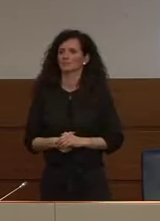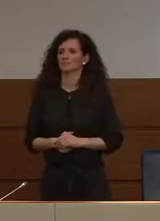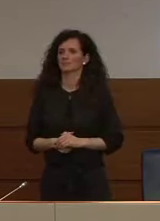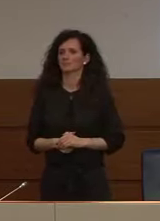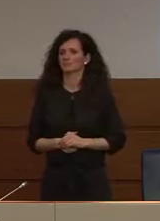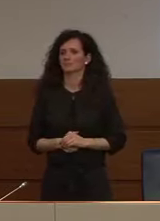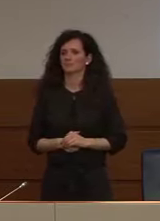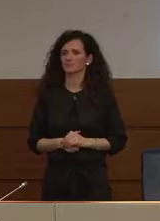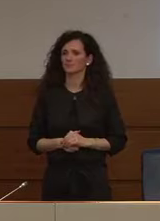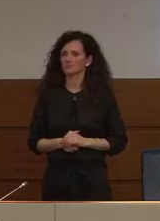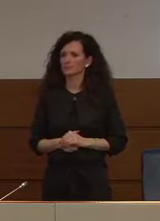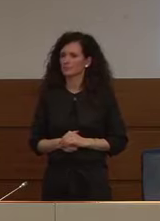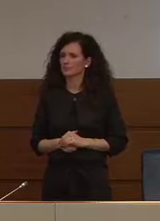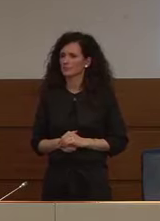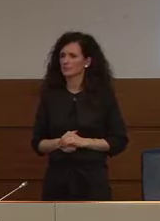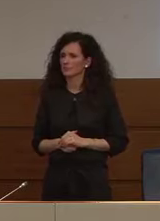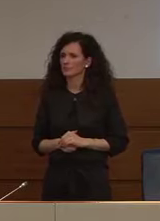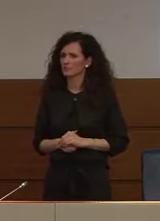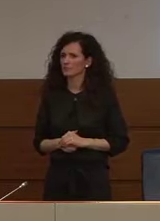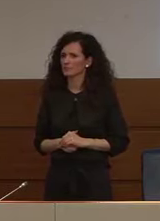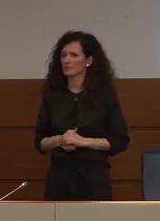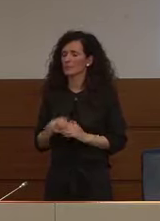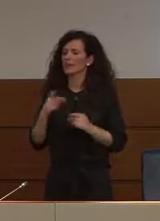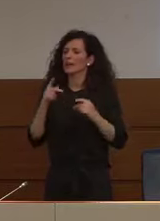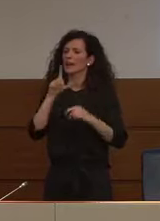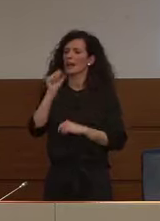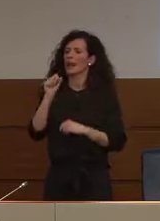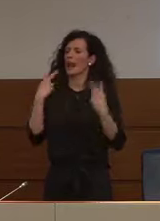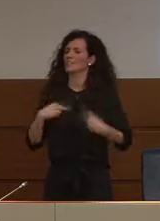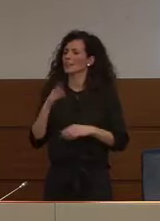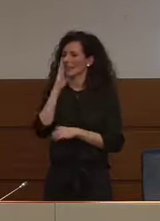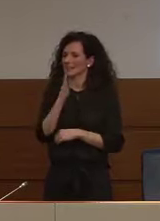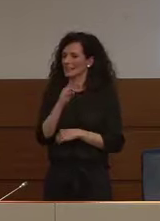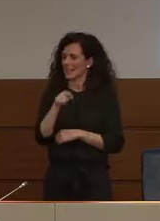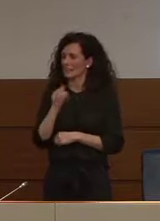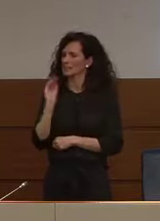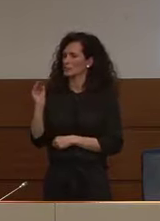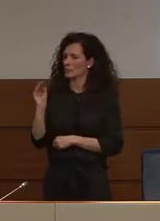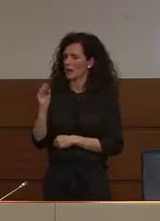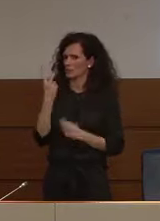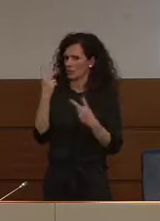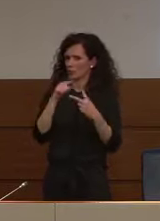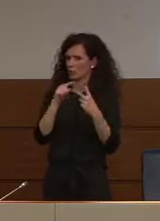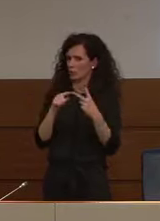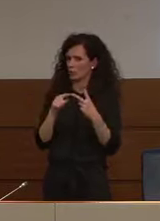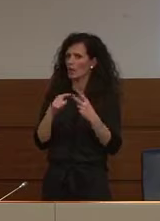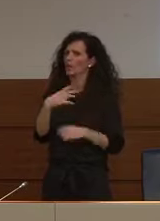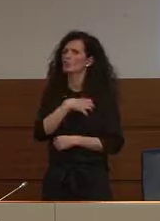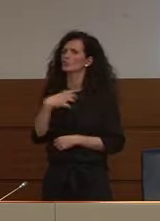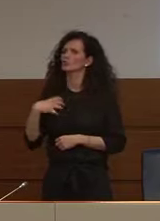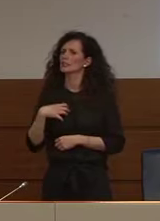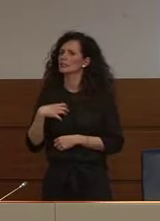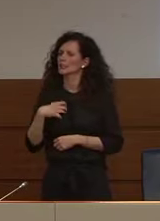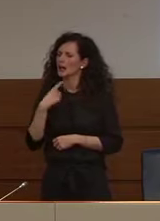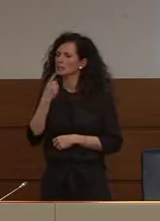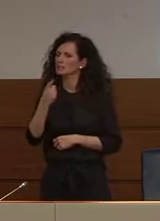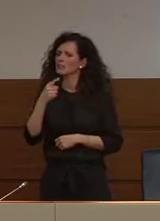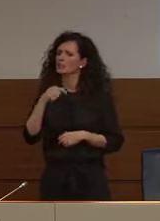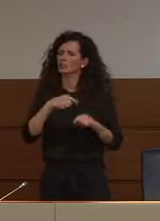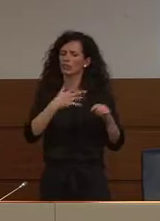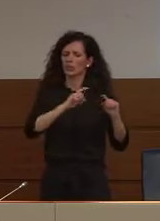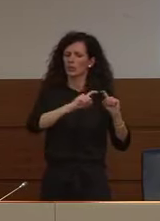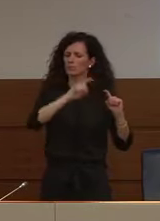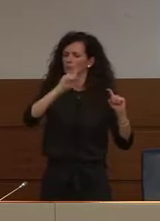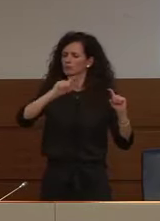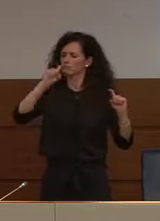sono Ilenia Petracalvina di Raiuno la vita in diretta due domande gli scienziati oggi su tutti i giornali parlano di un picco che arriverà nelle